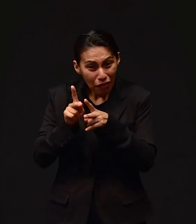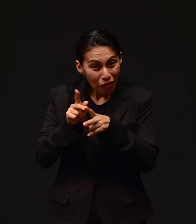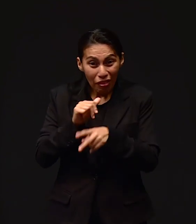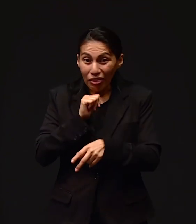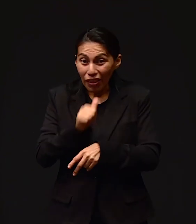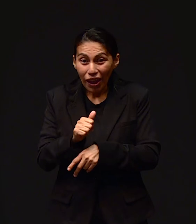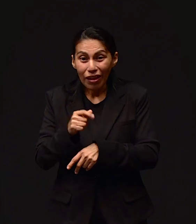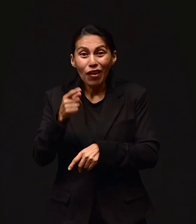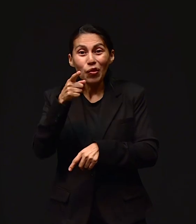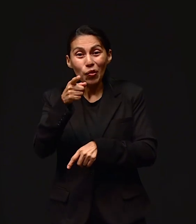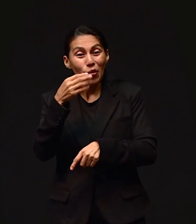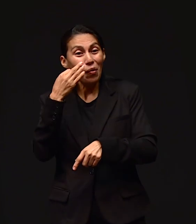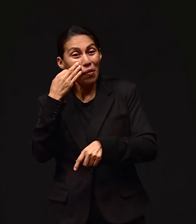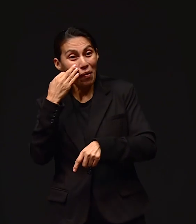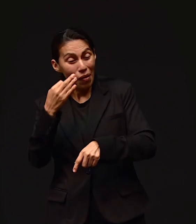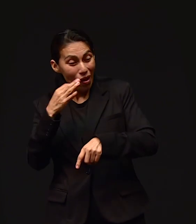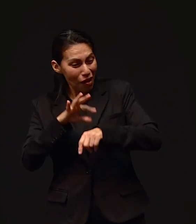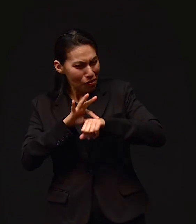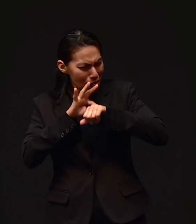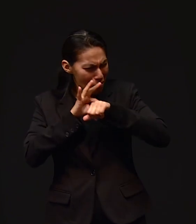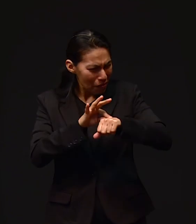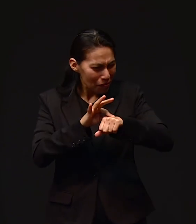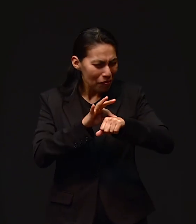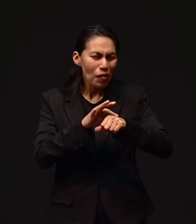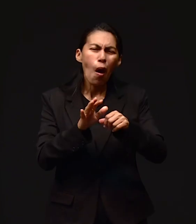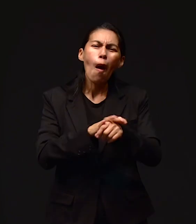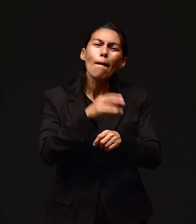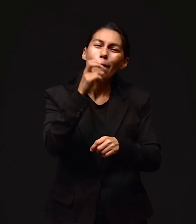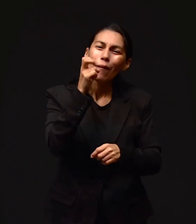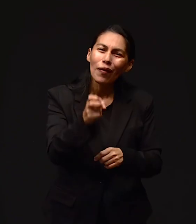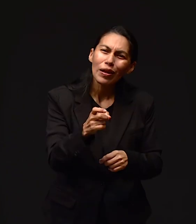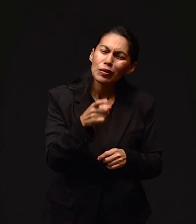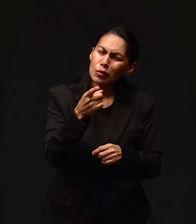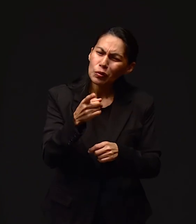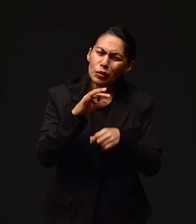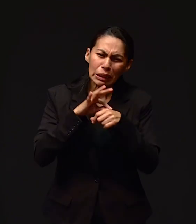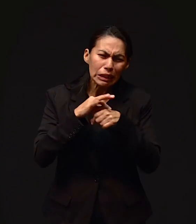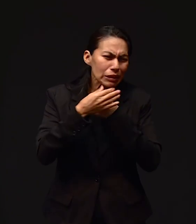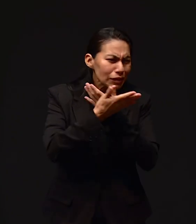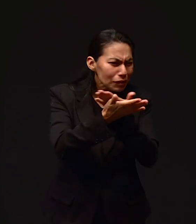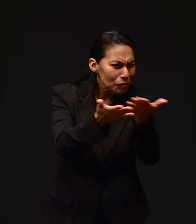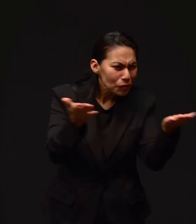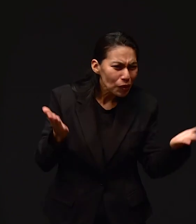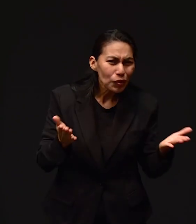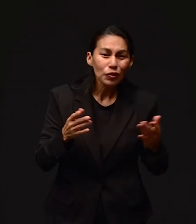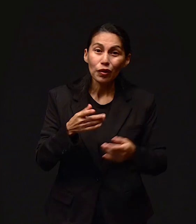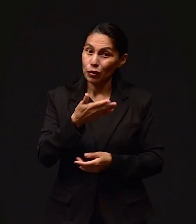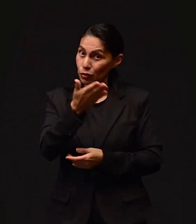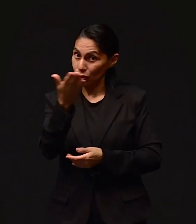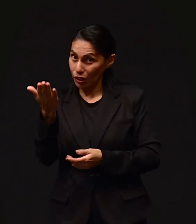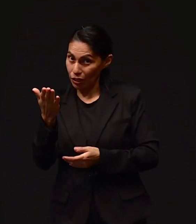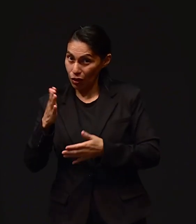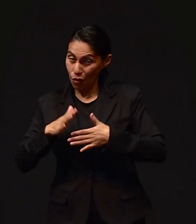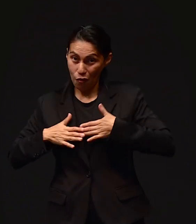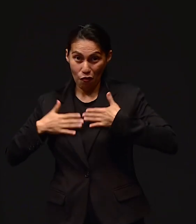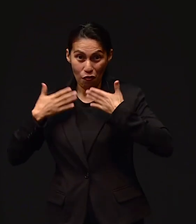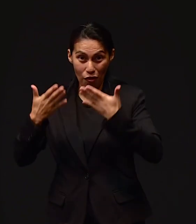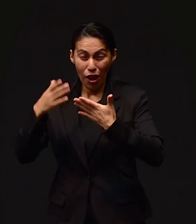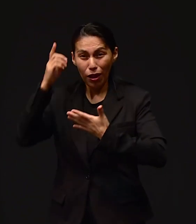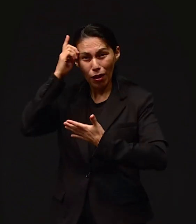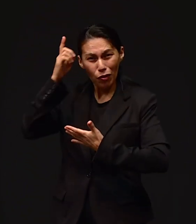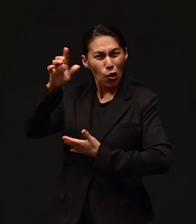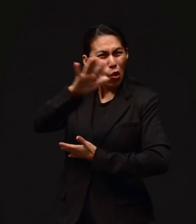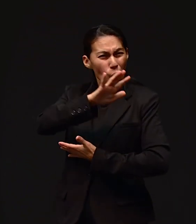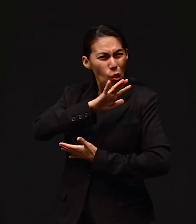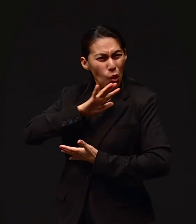viviste. Y por eso da testimonio a todos nosotros. Por eso, confiemos en el Dios de lo imposible. Porque